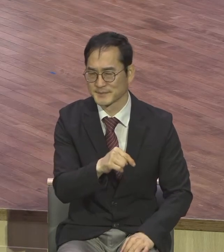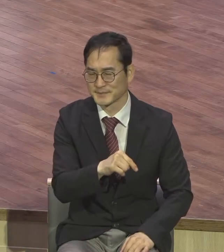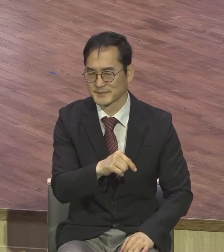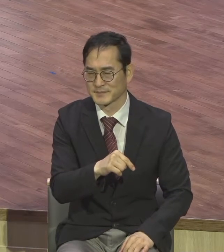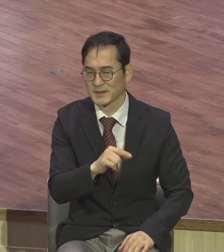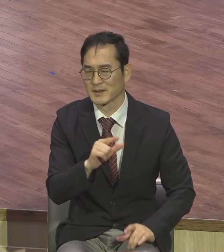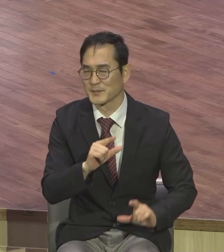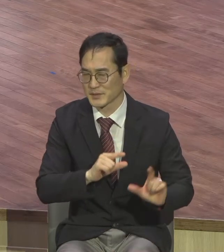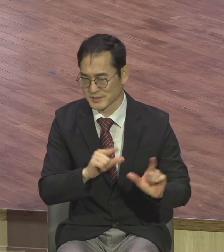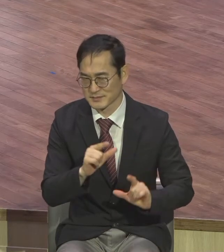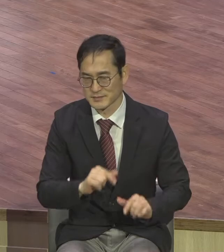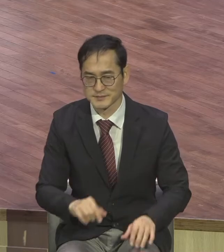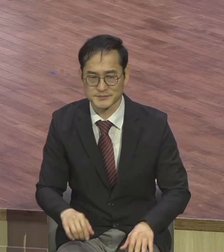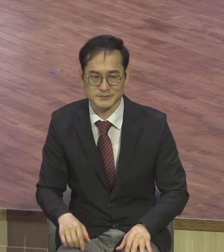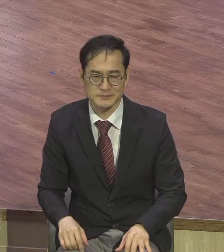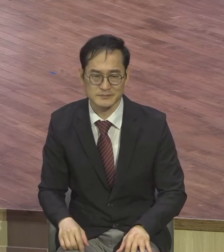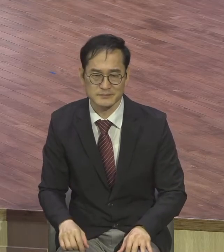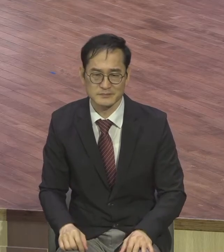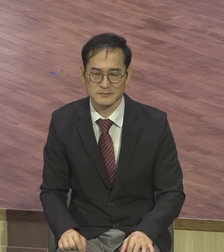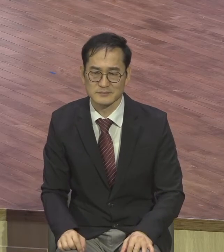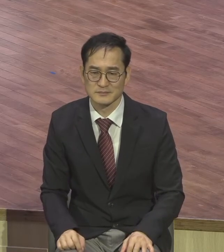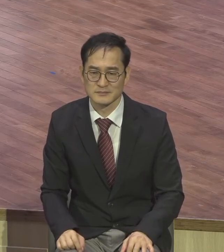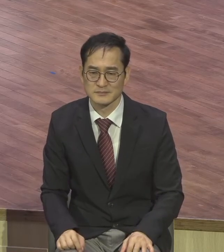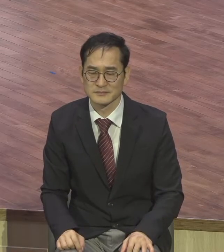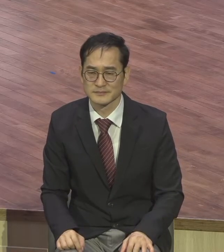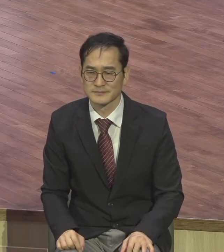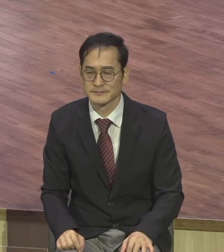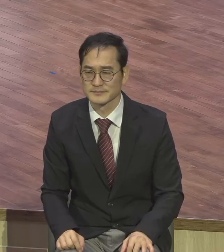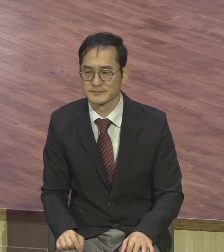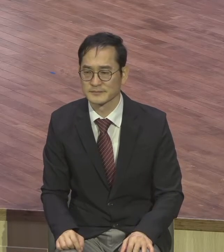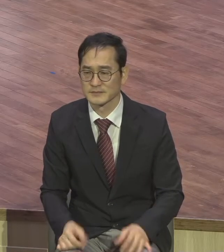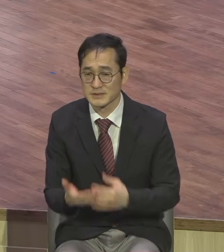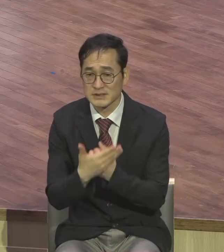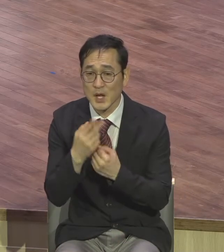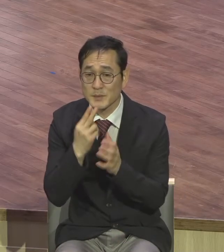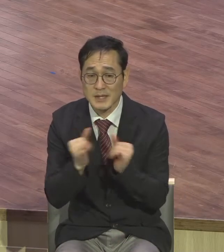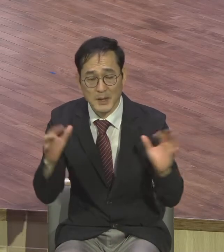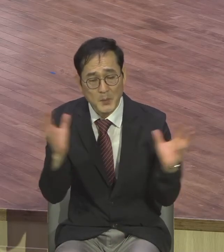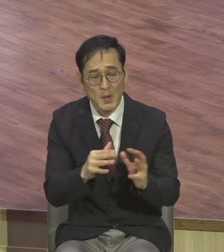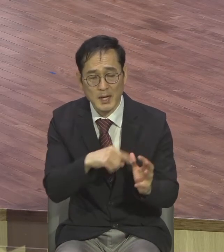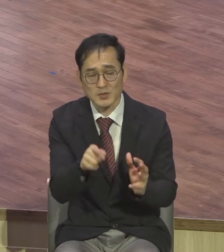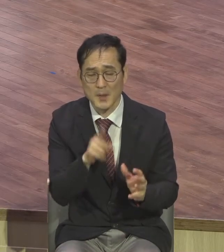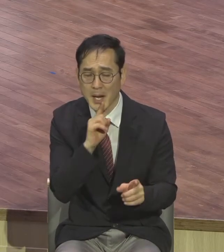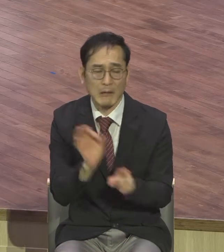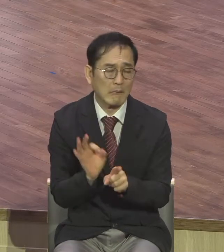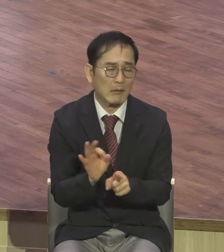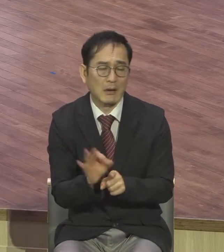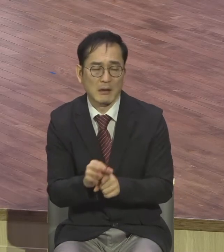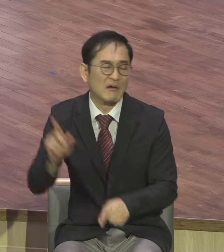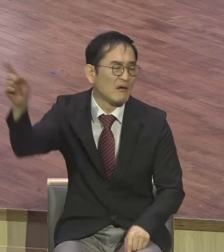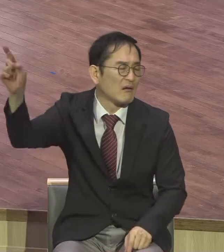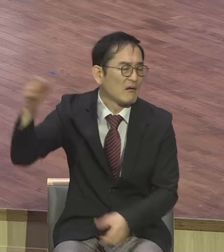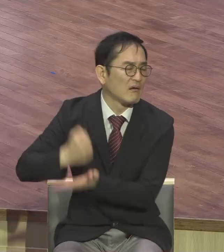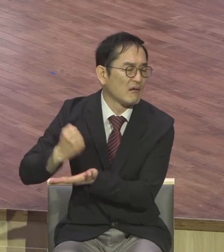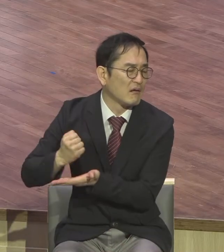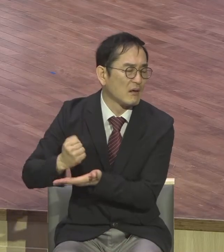복잡해요 은혜 못 받은 게 뭐해가지고 그게 복잡하지 은혜 받은 사람 심플합니다 아멘